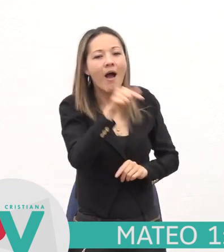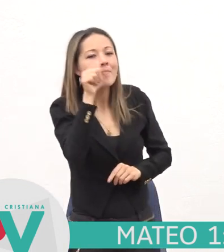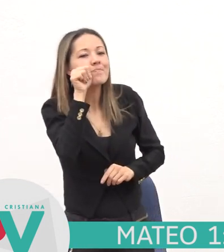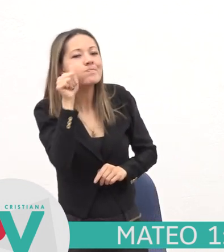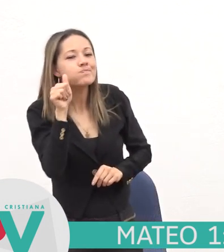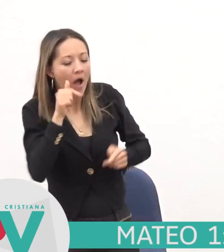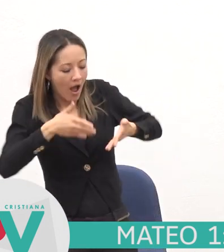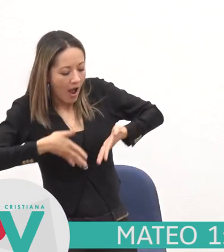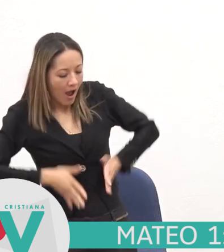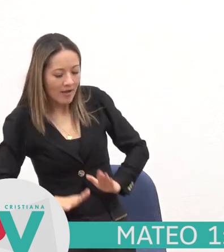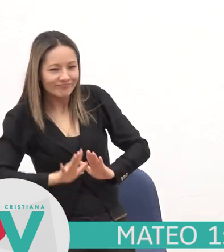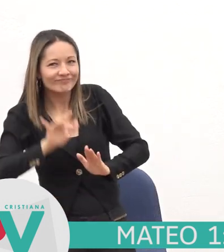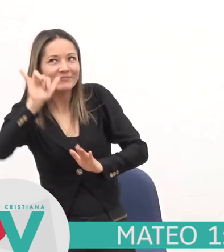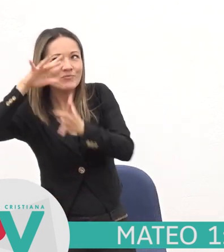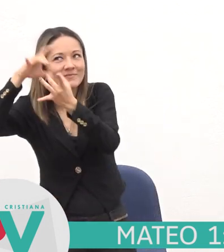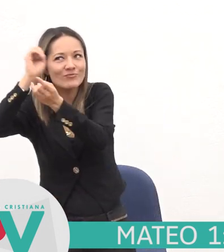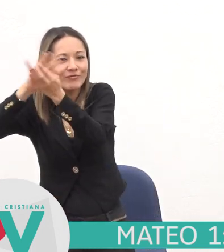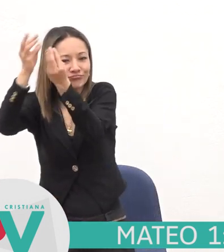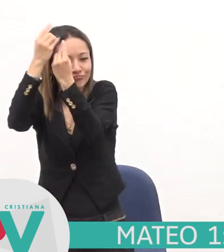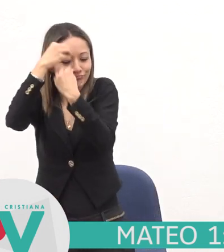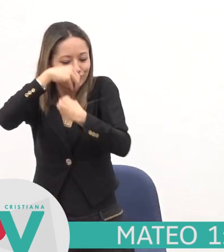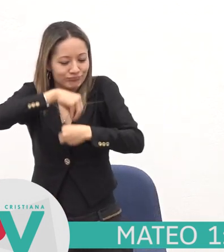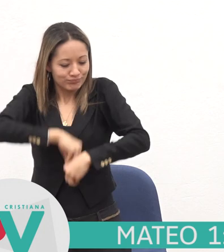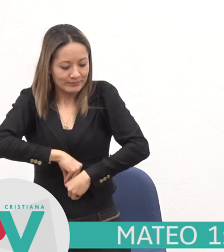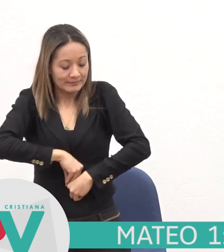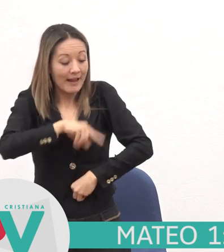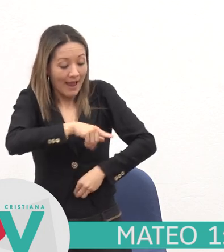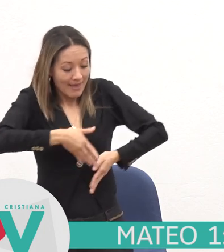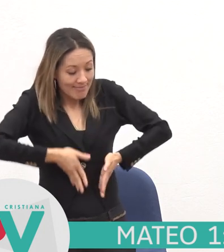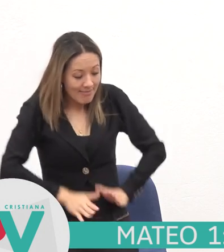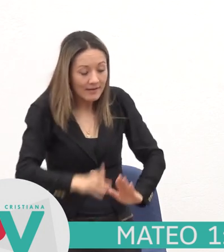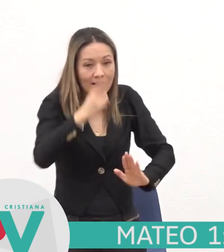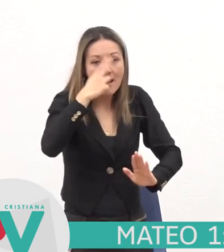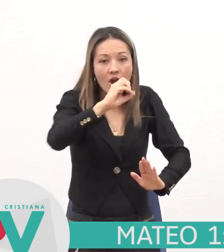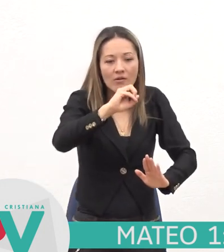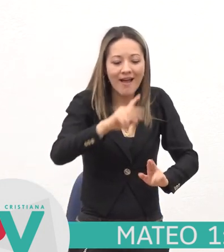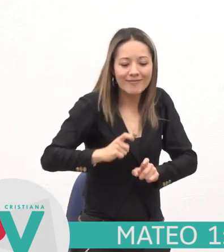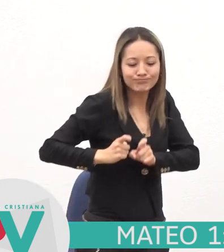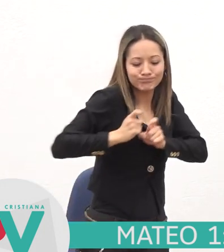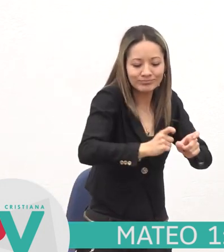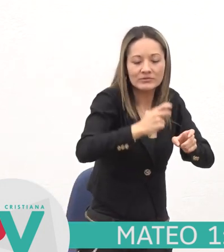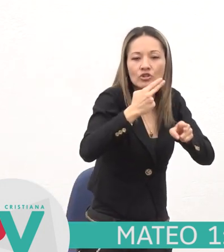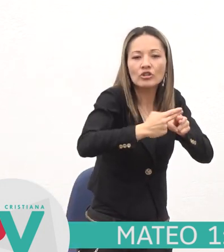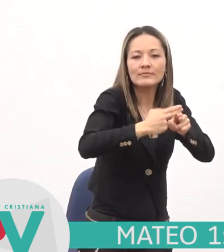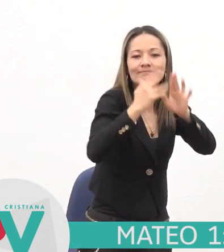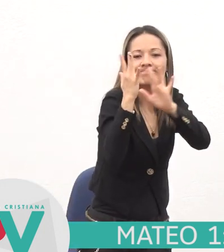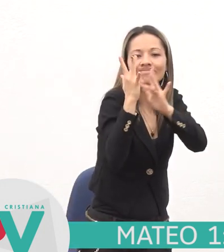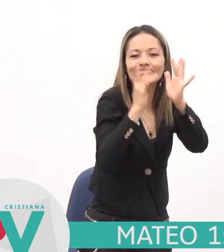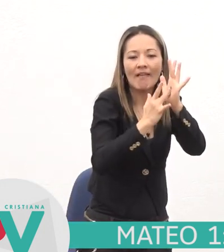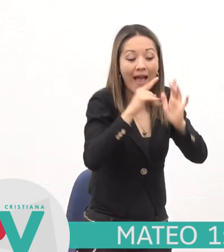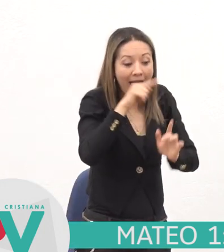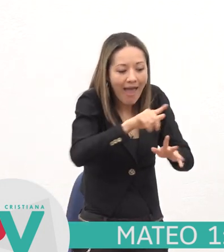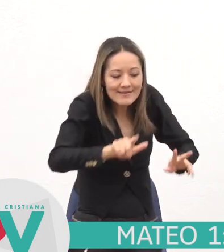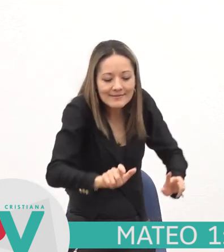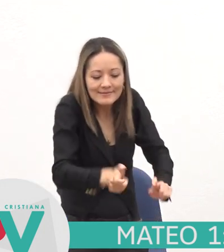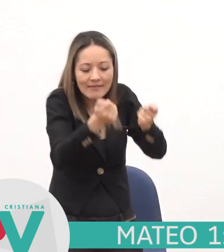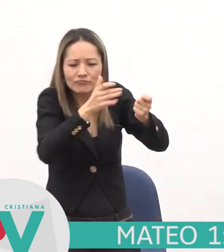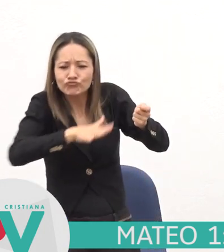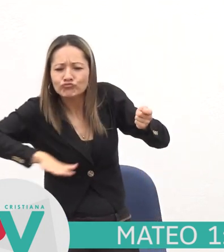Ella tendrá un hijo y tú le pondrás por nombre Jesús porque Él salvará a su pueblo de todos